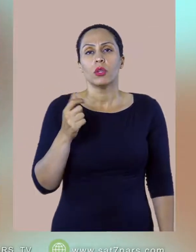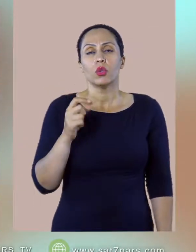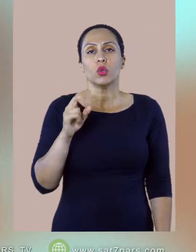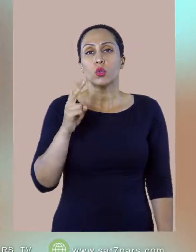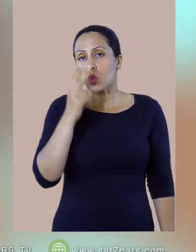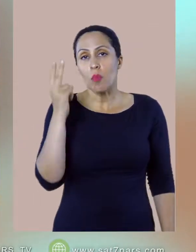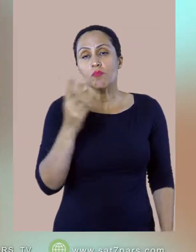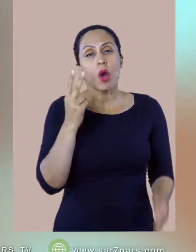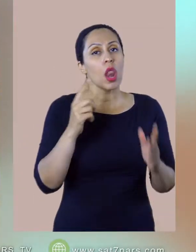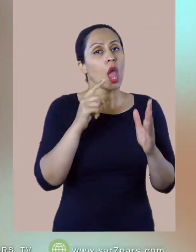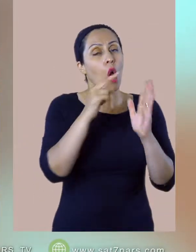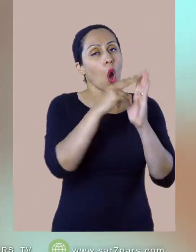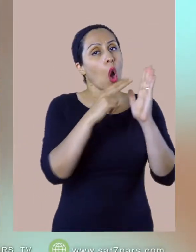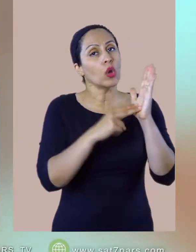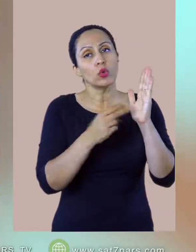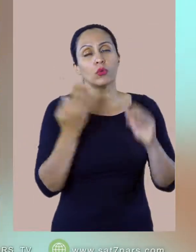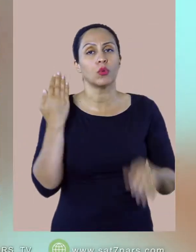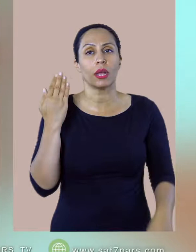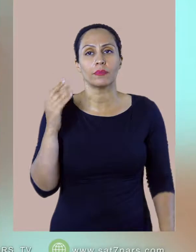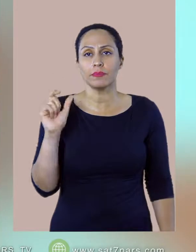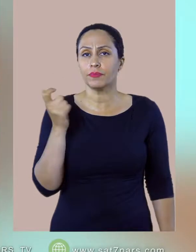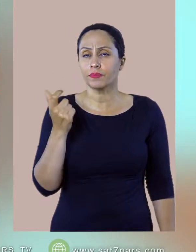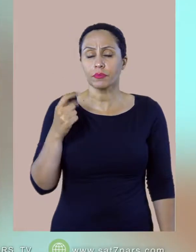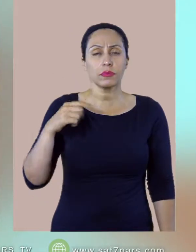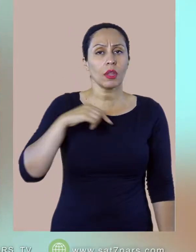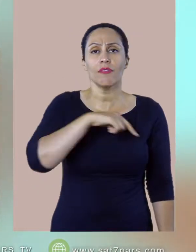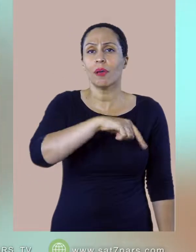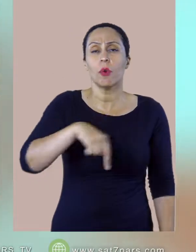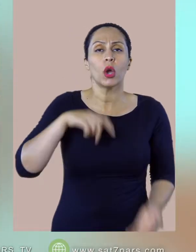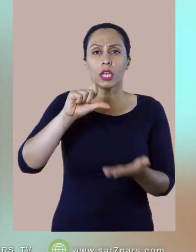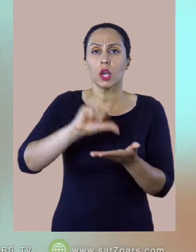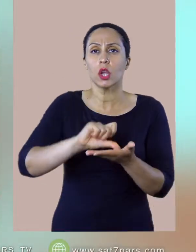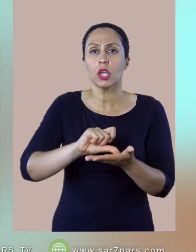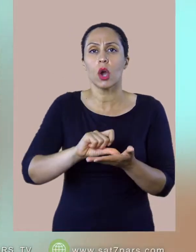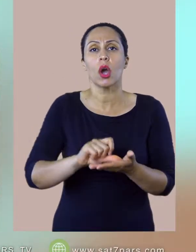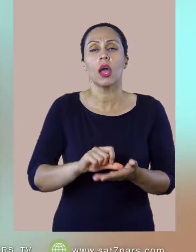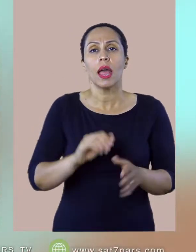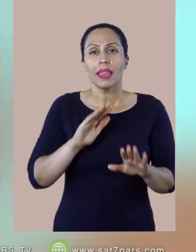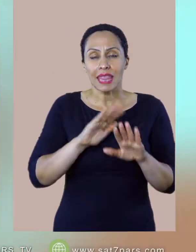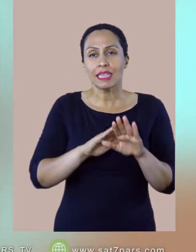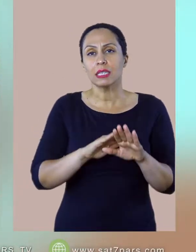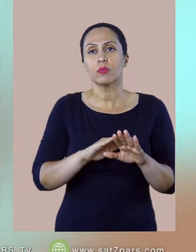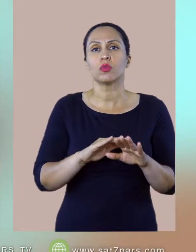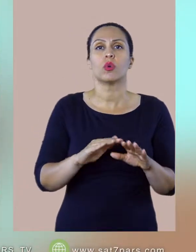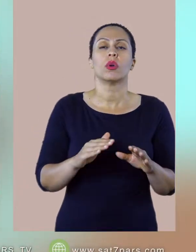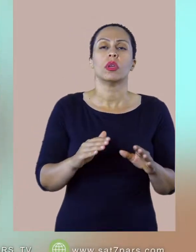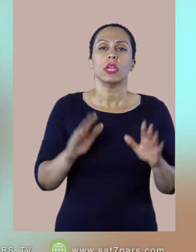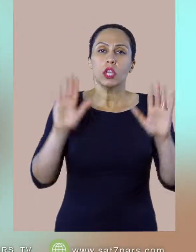بالا یا یه دست ببری بالا ما ایرانی ها وقتی میخواییم شکرکزا بکنیم دستمون رو اینجوری میکنیم امریکایی ها یا غربی ها اینجوری میکنه کدومش درسته